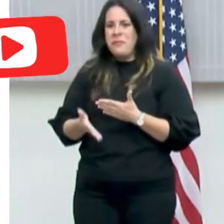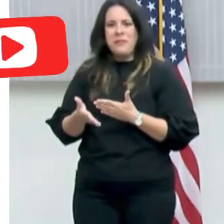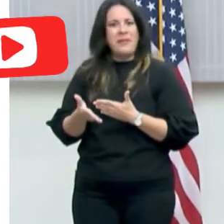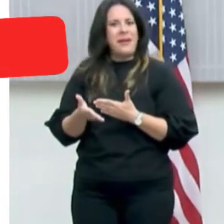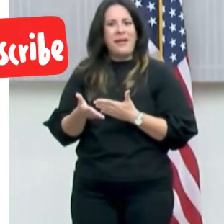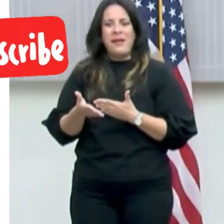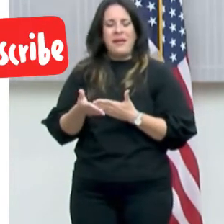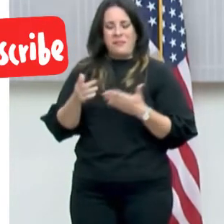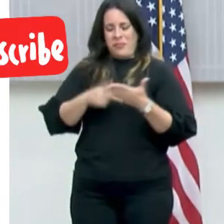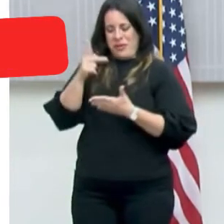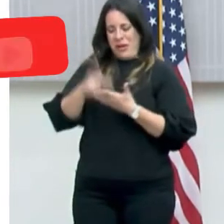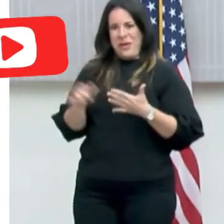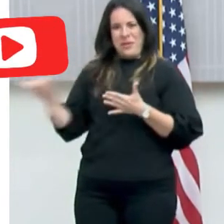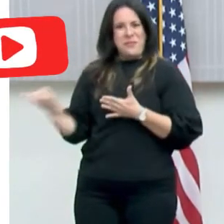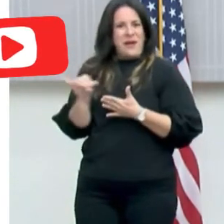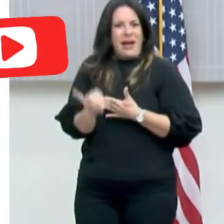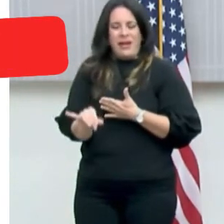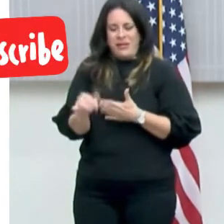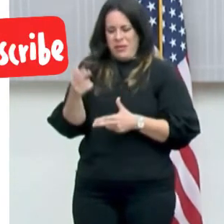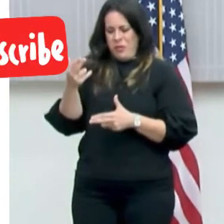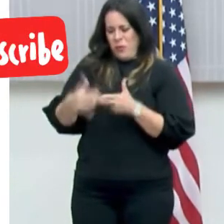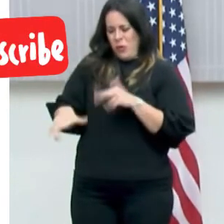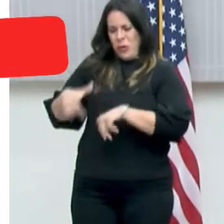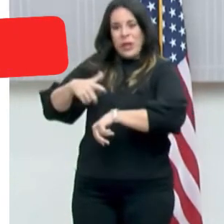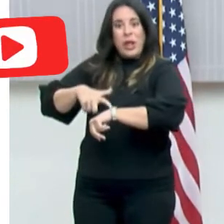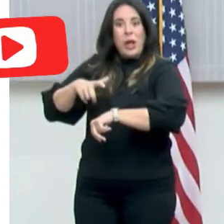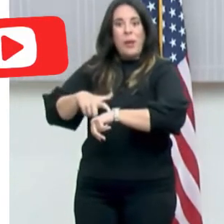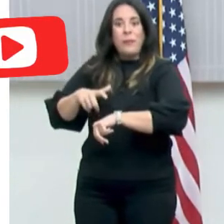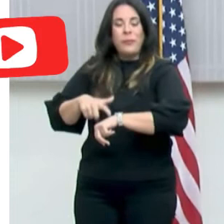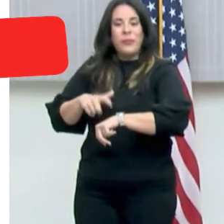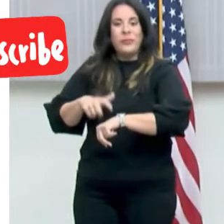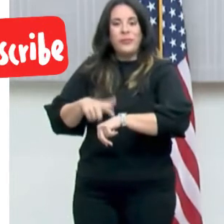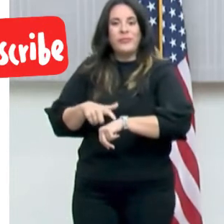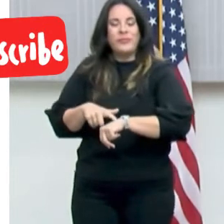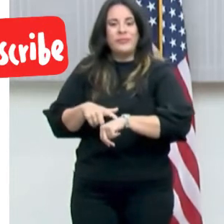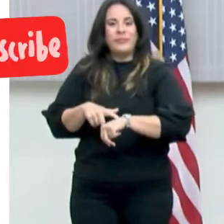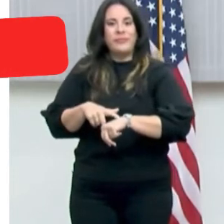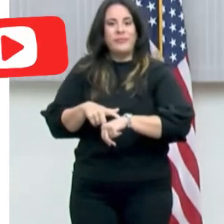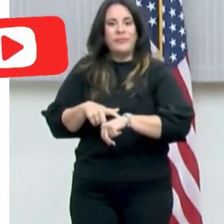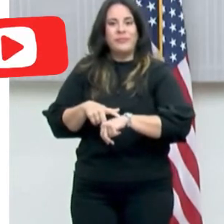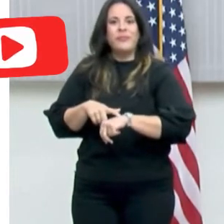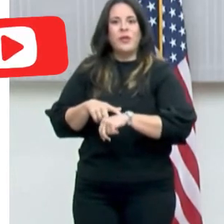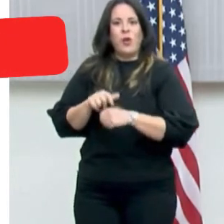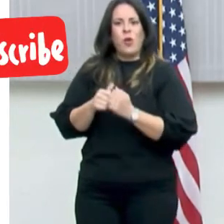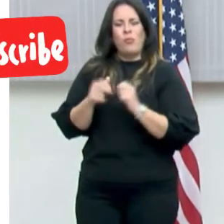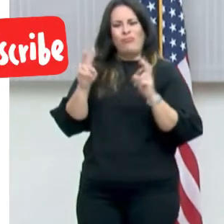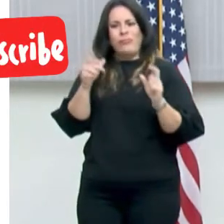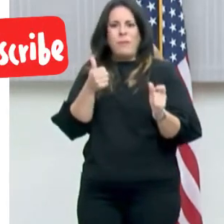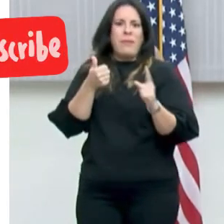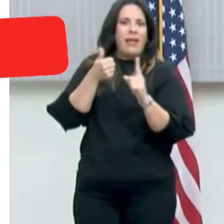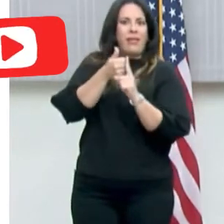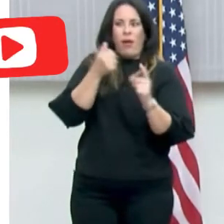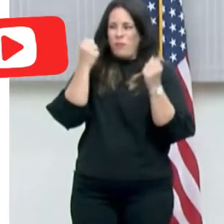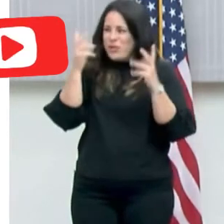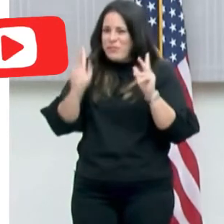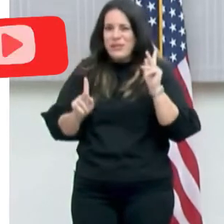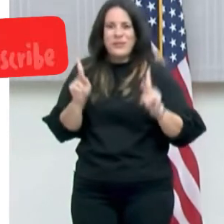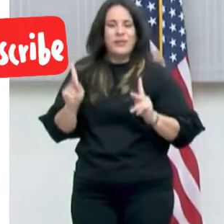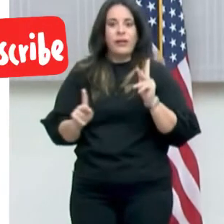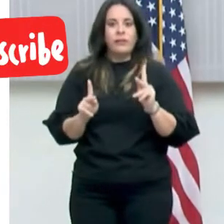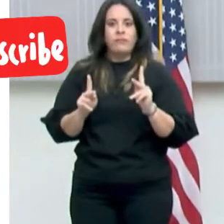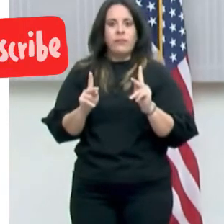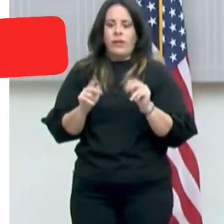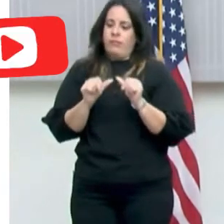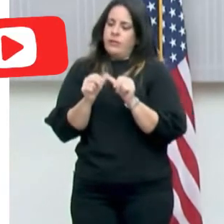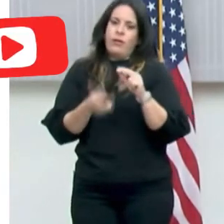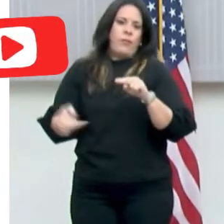existe programa alguno que en tan poco tiempo haya impactado a tantas, tantas personas y seguirá